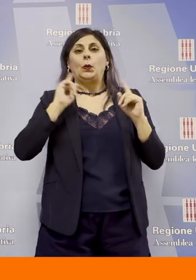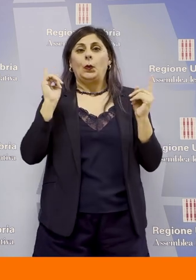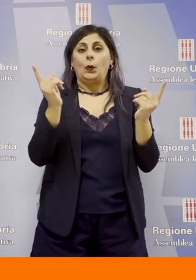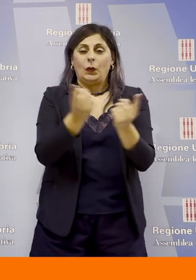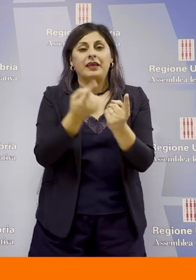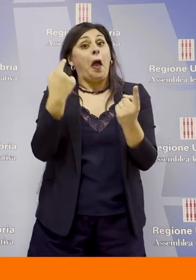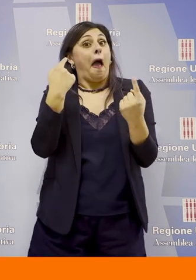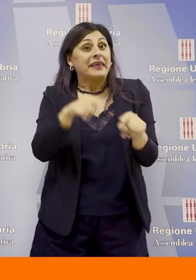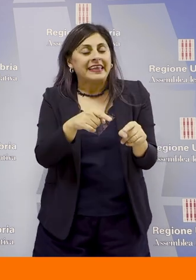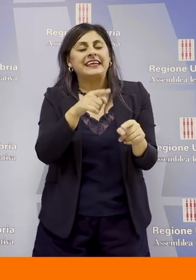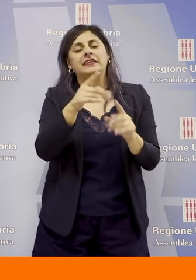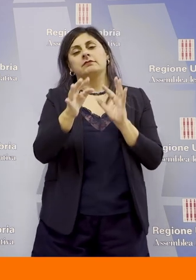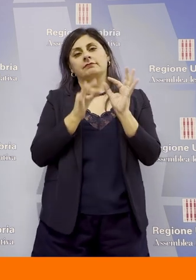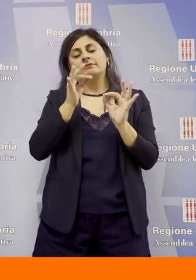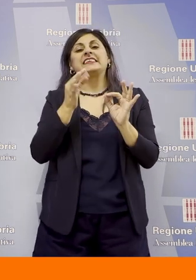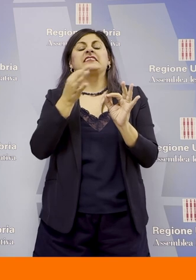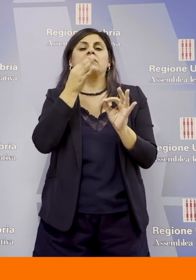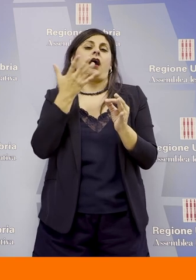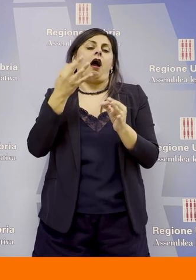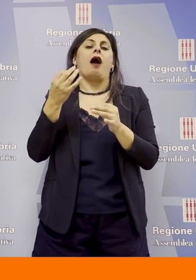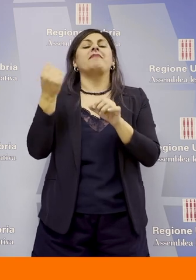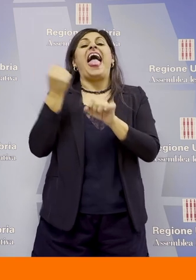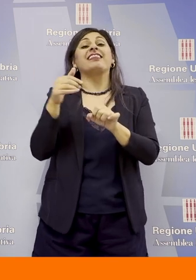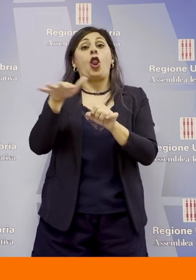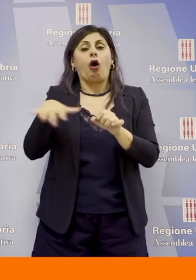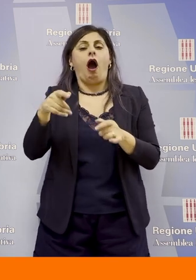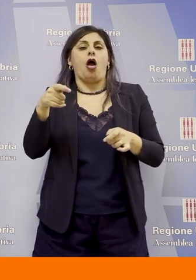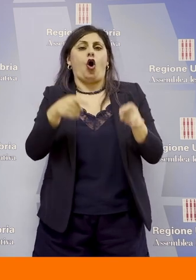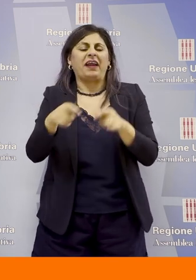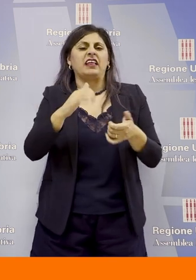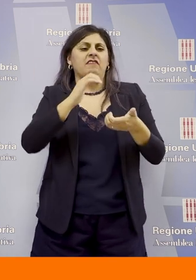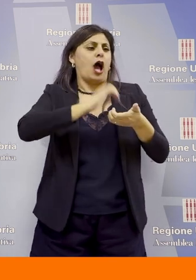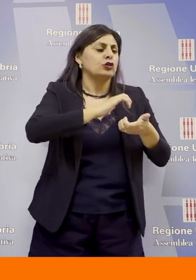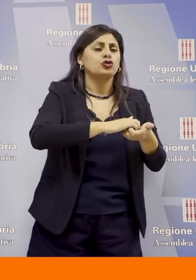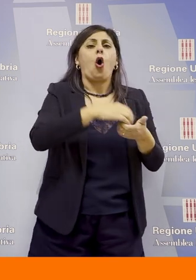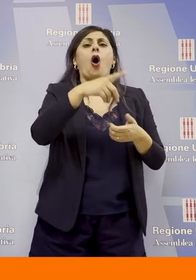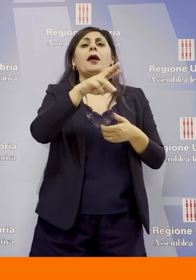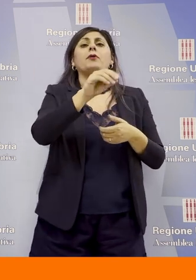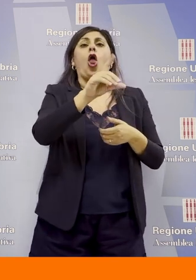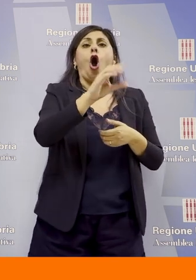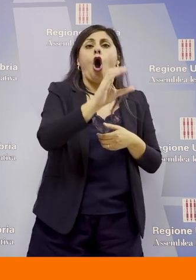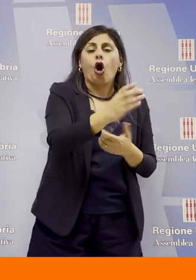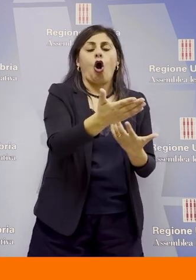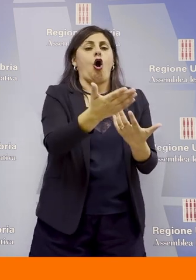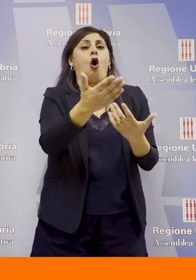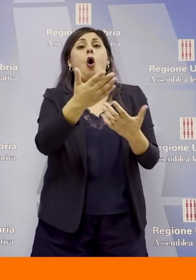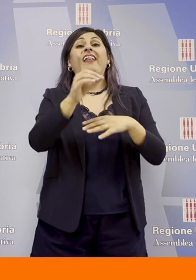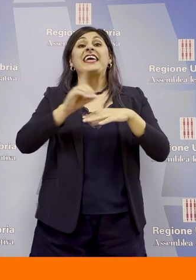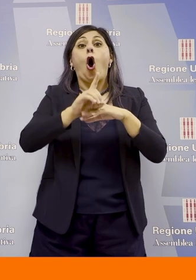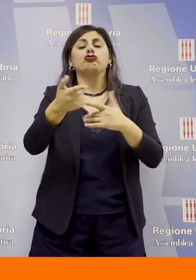misura in cui ovviamente sia gli enti locali sia le cooperative, sia le associazioni sia le proloco, sia le diocesi, le parrocchie